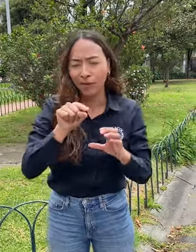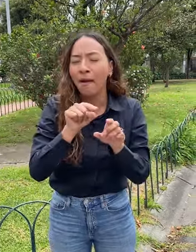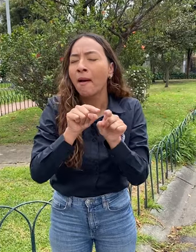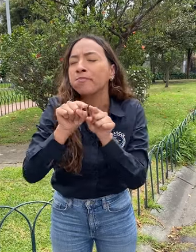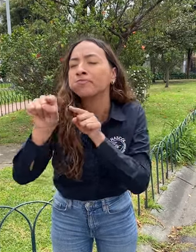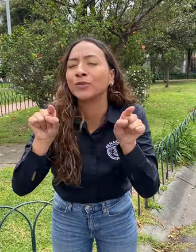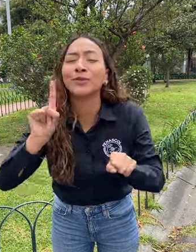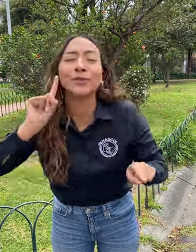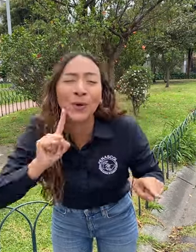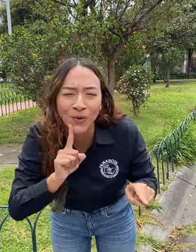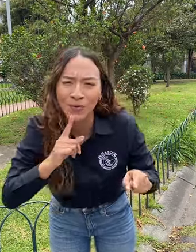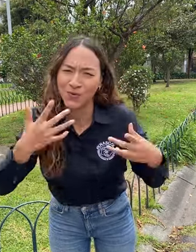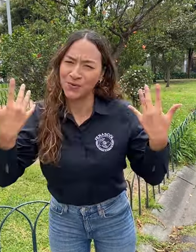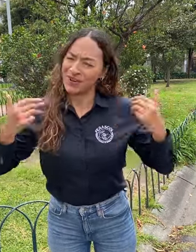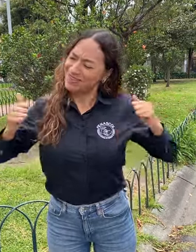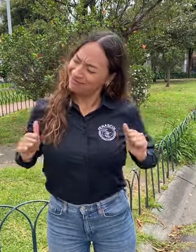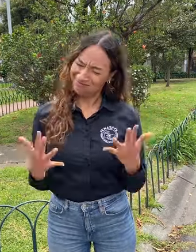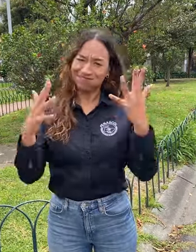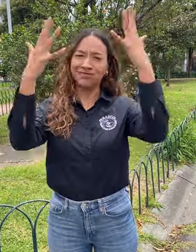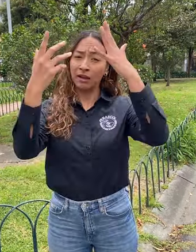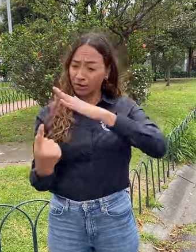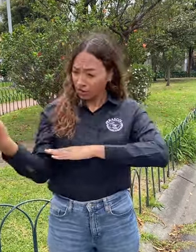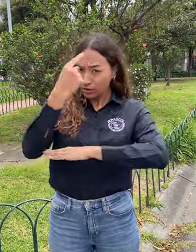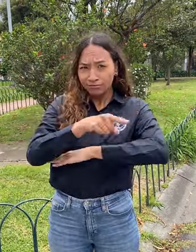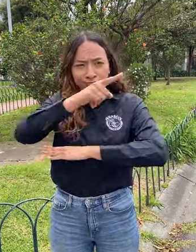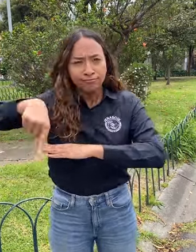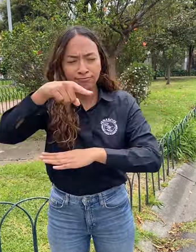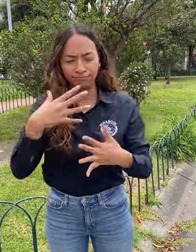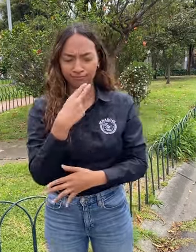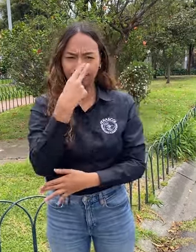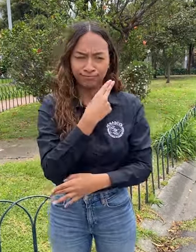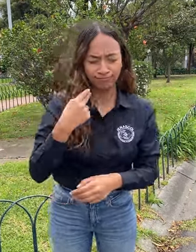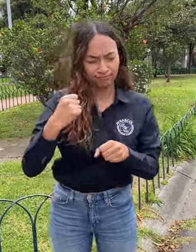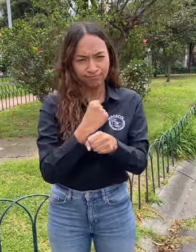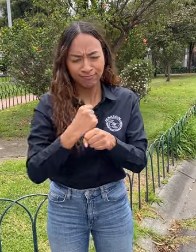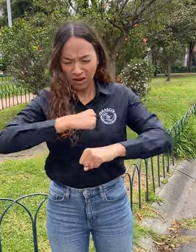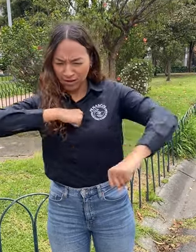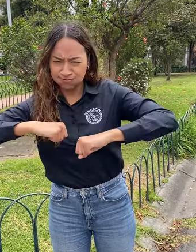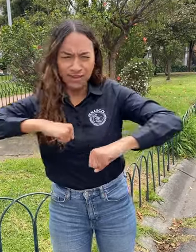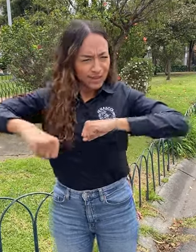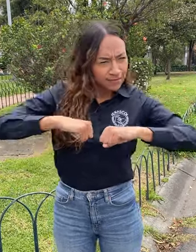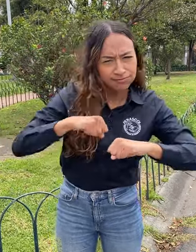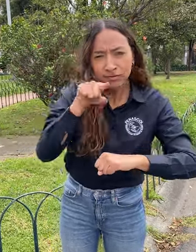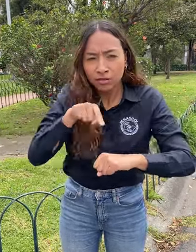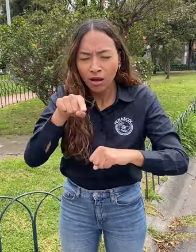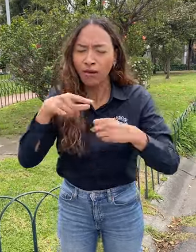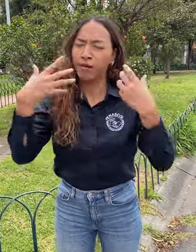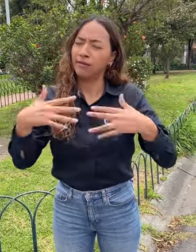a los periodistas y comunicadores sordos. Por eso, celebramos a todos los profesionales y agradecemos su trabajo y su esfuerzo.